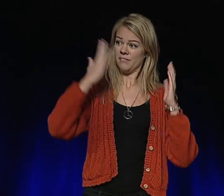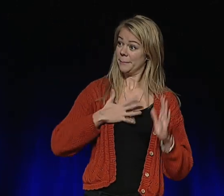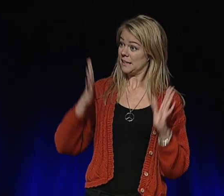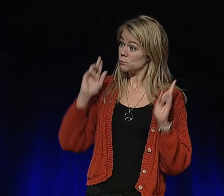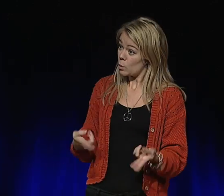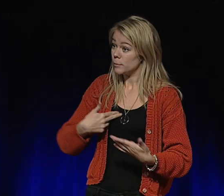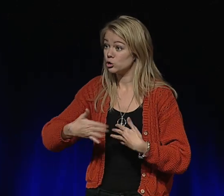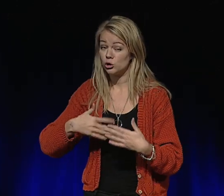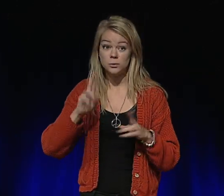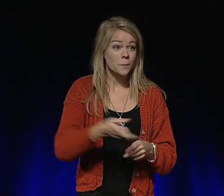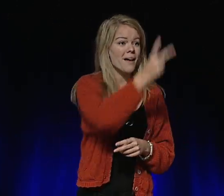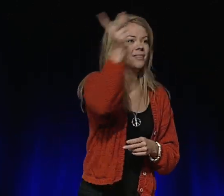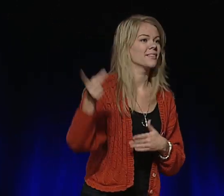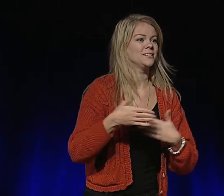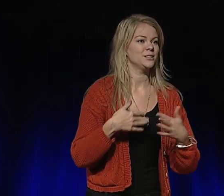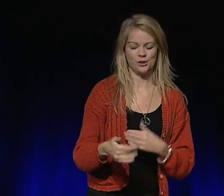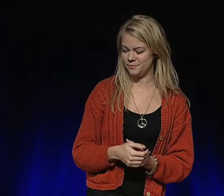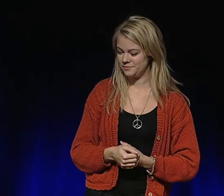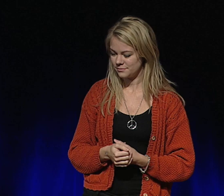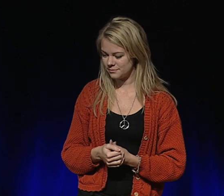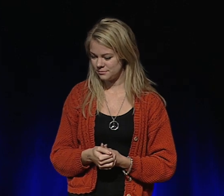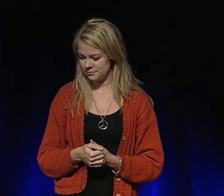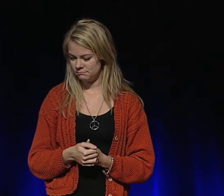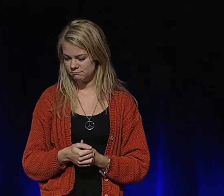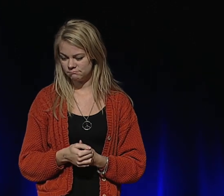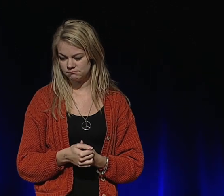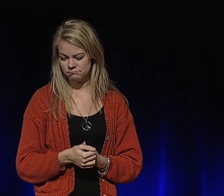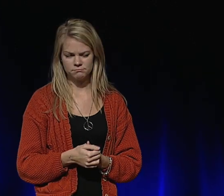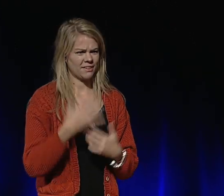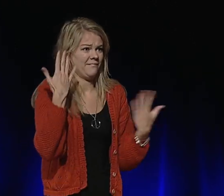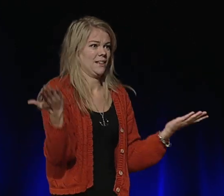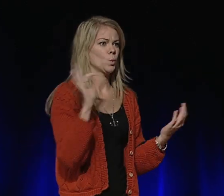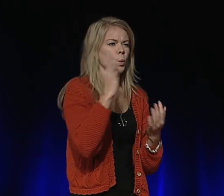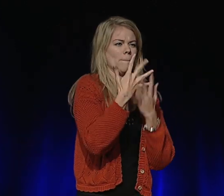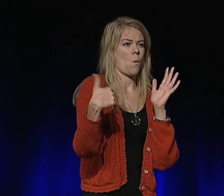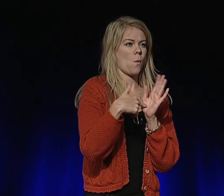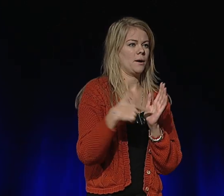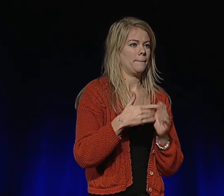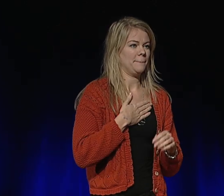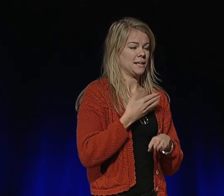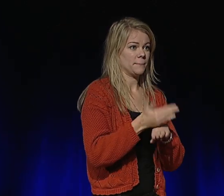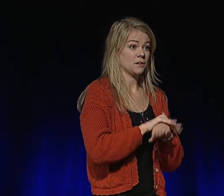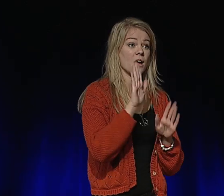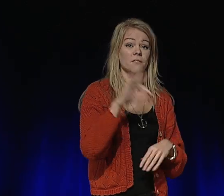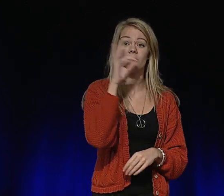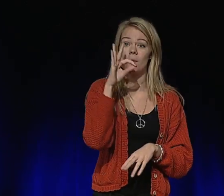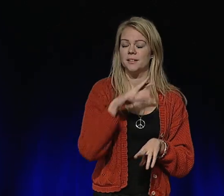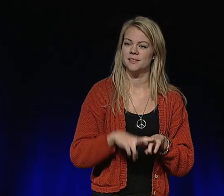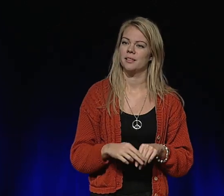mitt liv som jag gör. Precis som alla andra. Jag vet inte hur många gånger min förmåga har